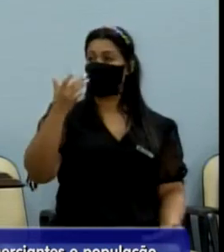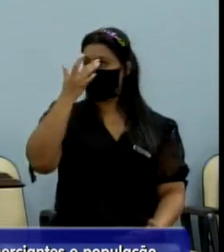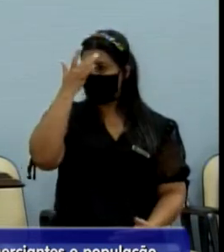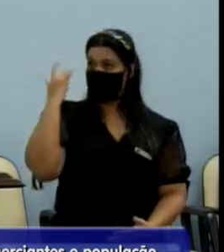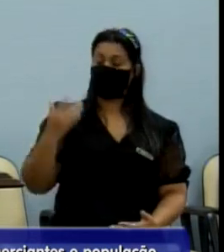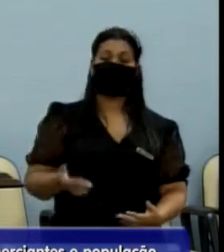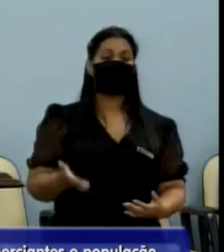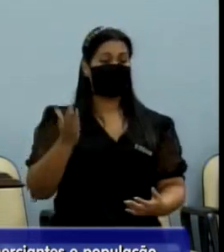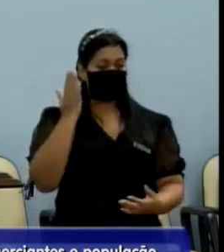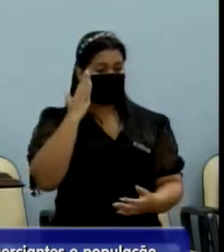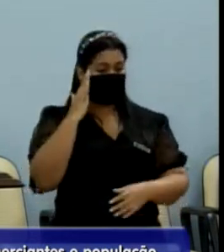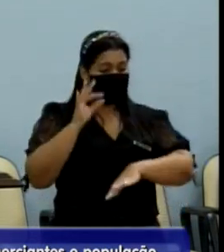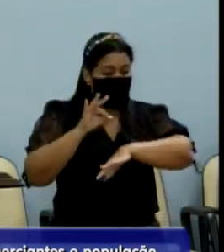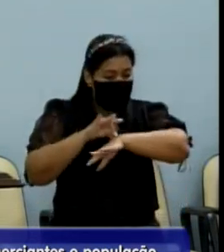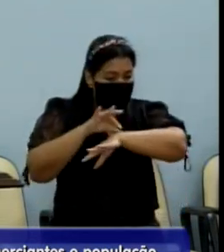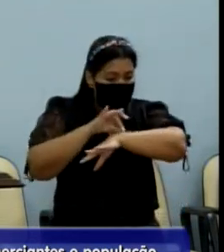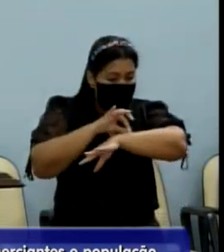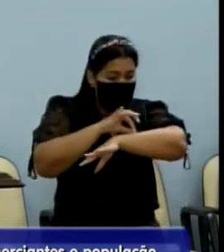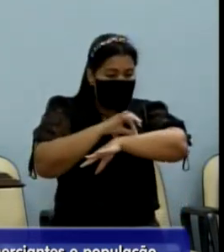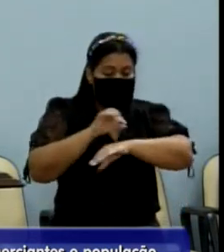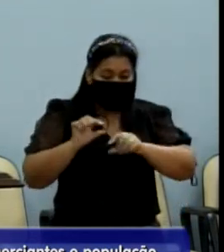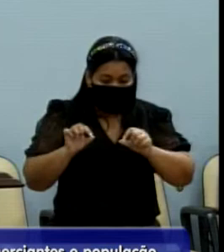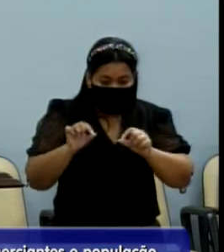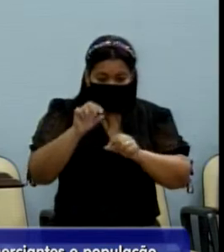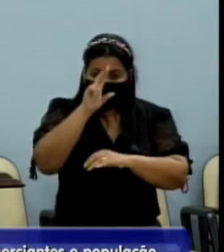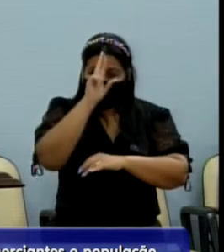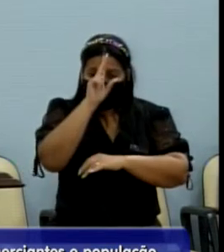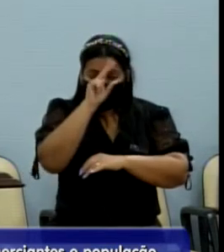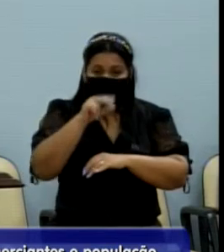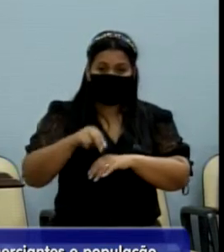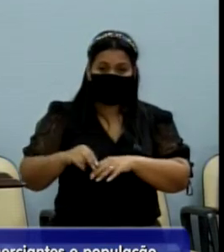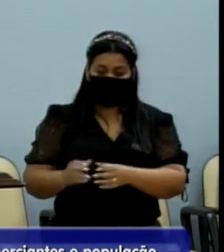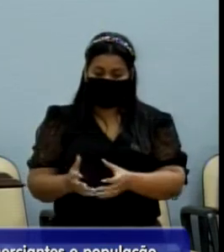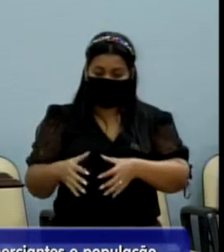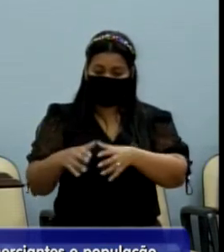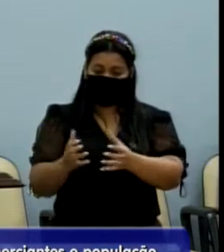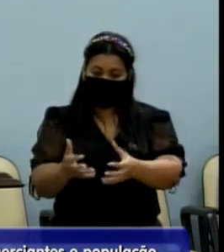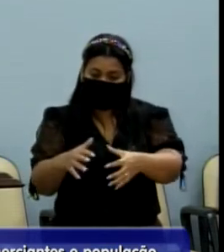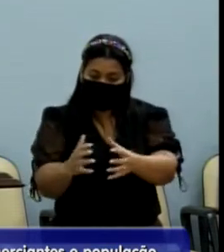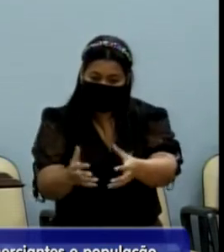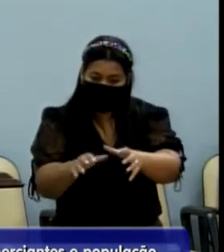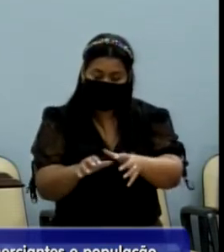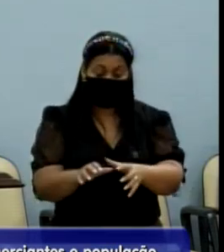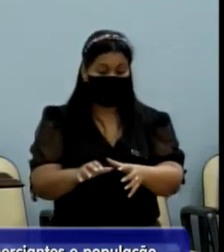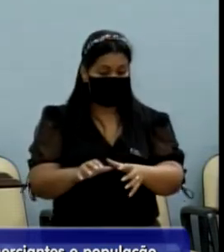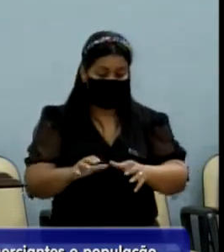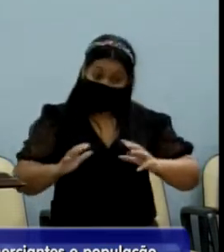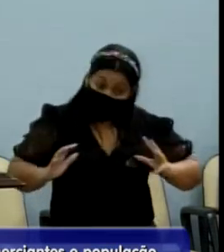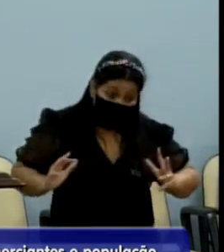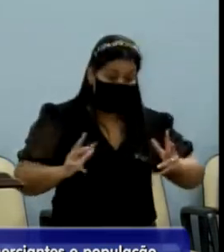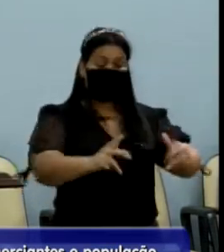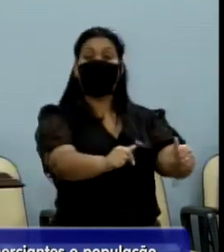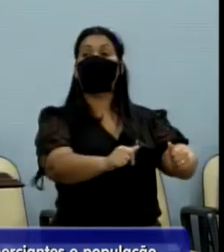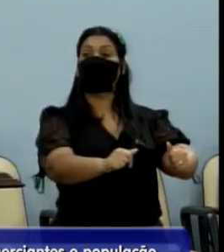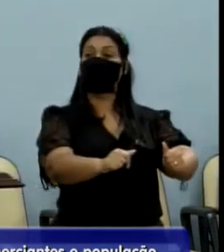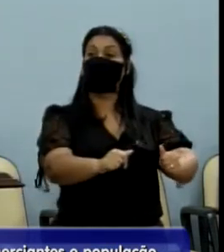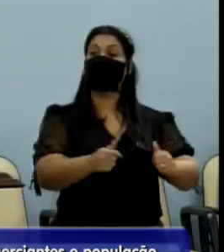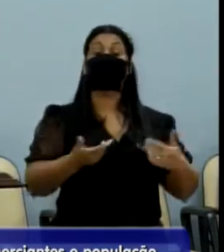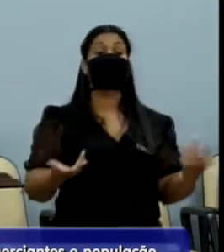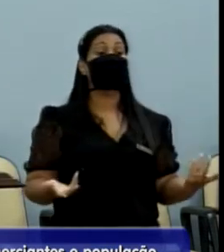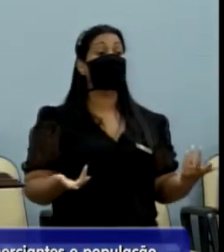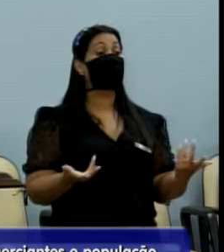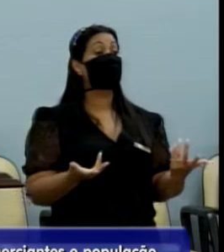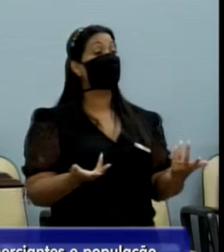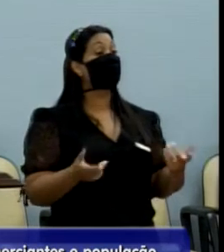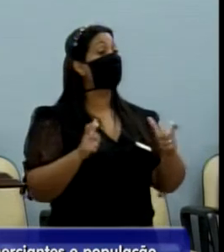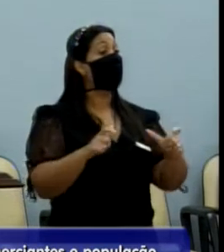formigueiros, seus secretários, eu não sei qual secretário ainda que é. Os formigueiros estão tomando conta, secretário. Onde está